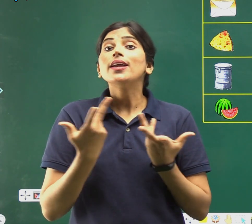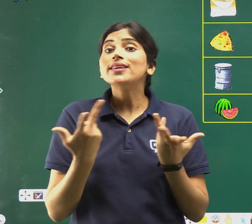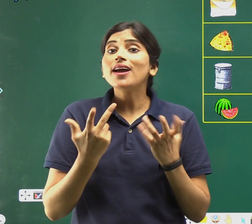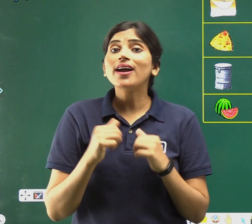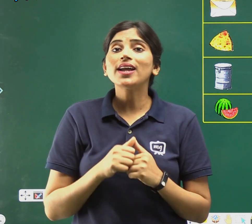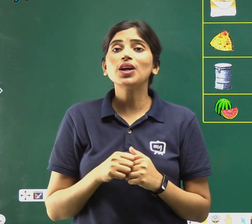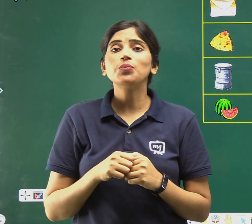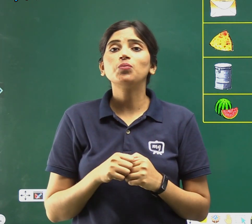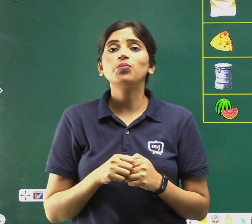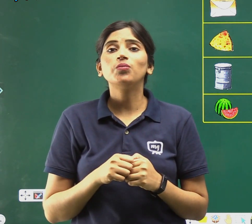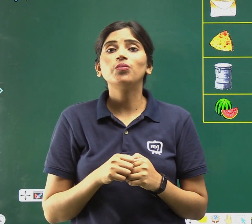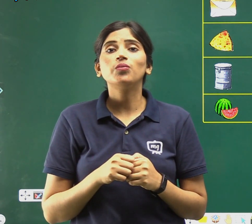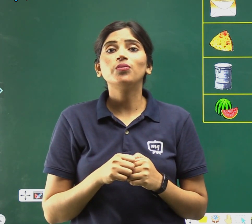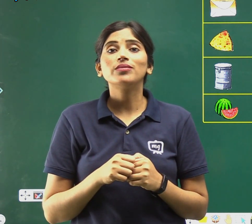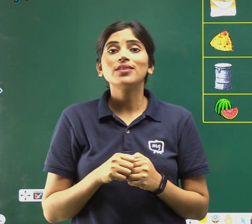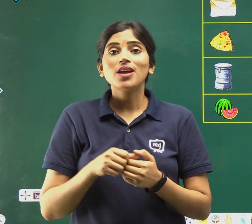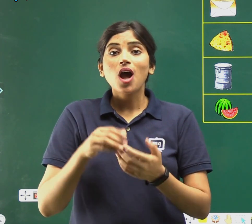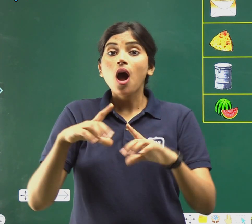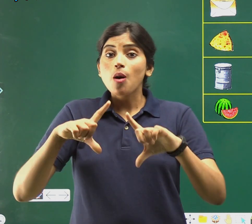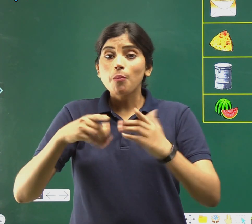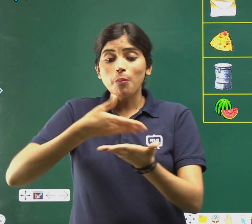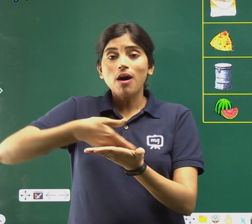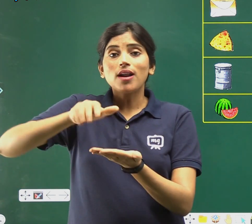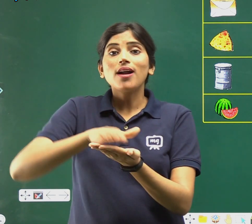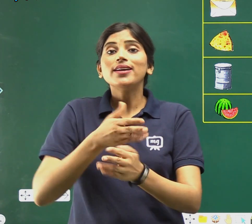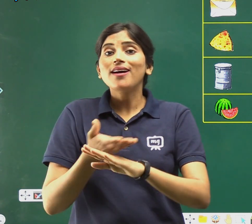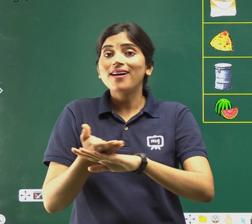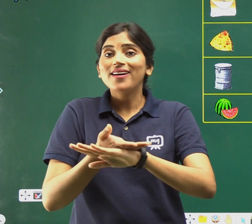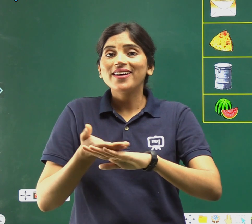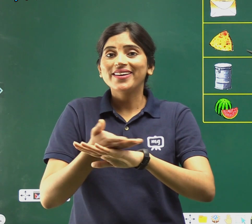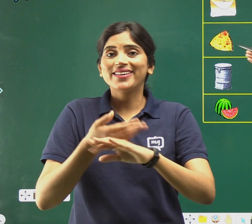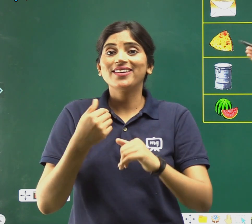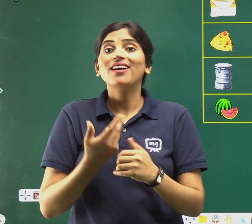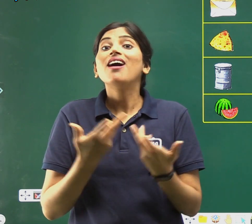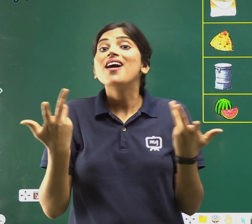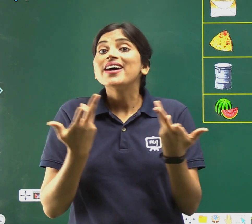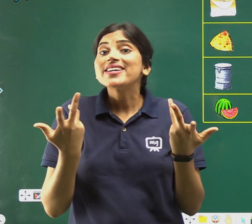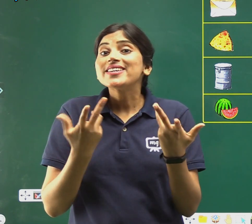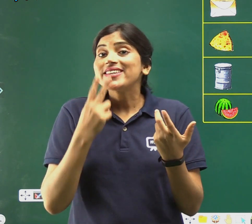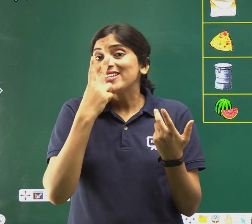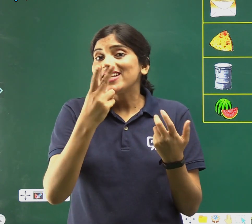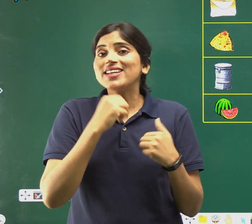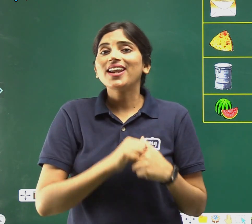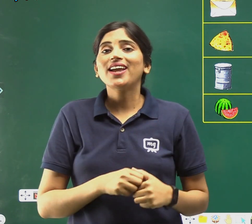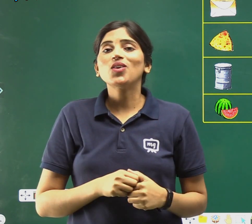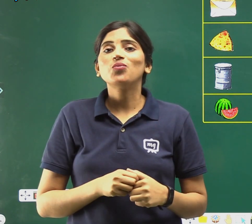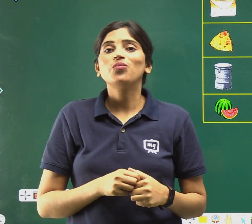है? पराथा, कैसा दिख रहा है?